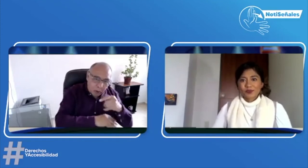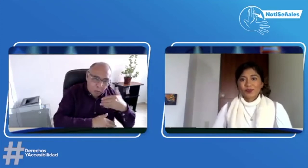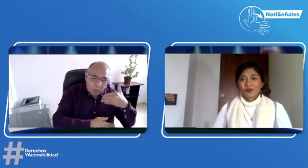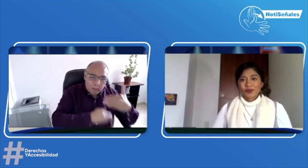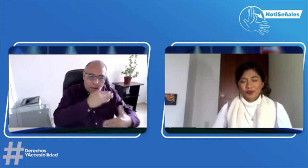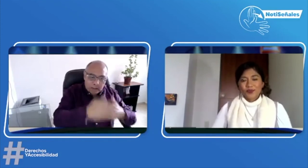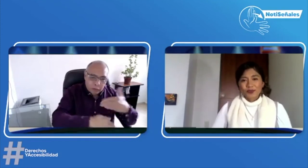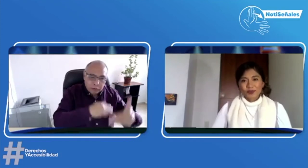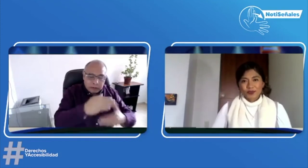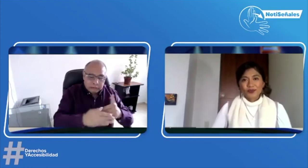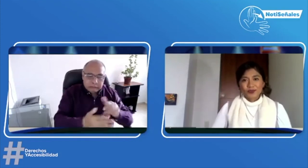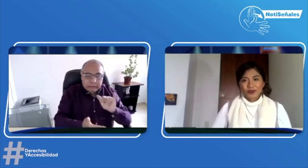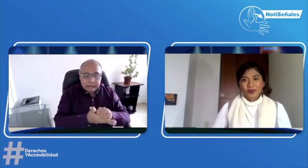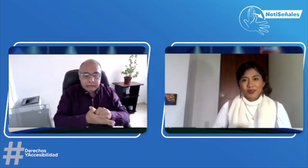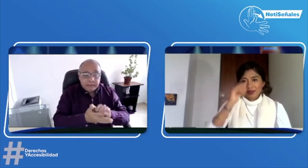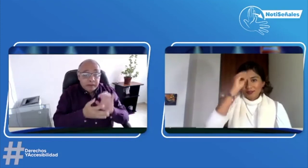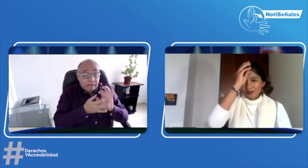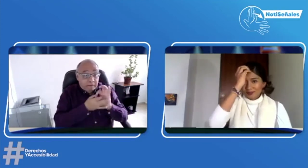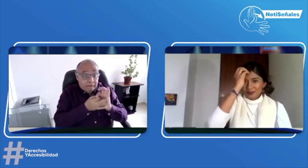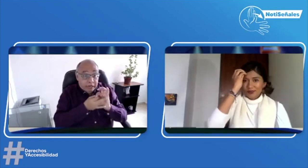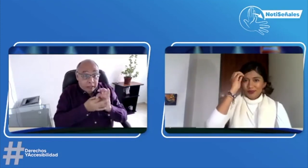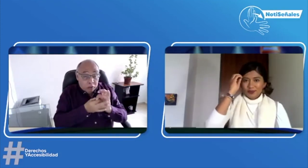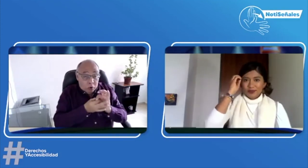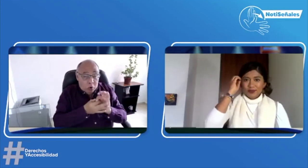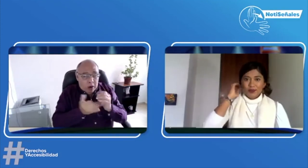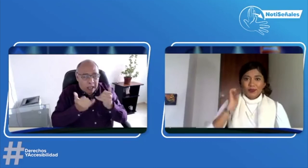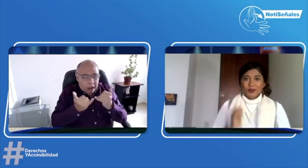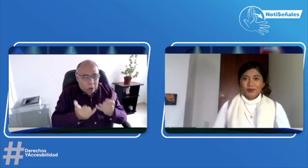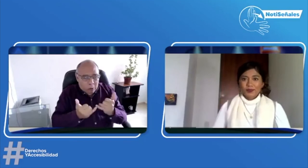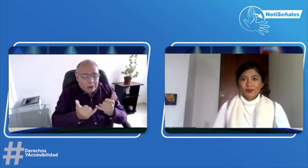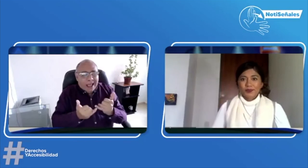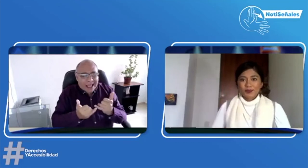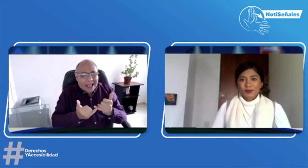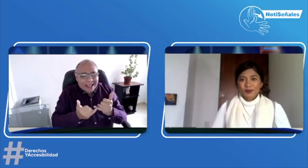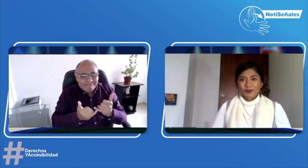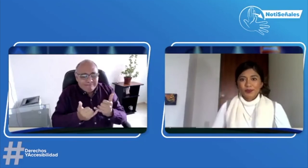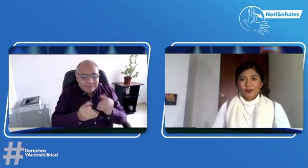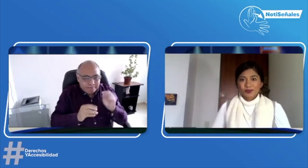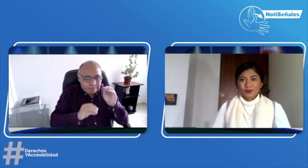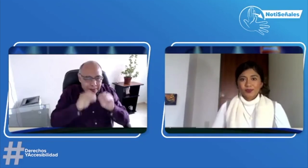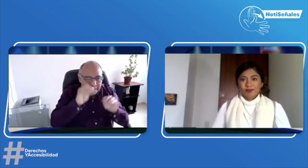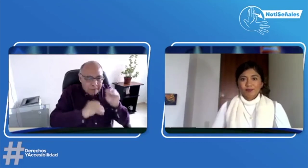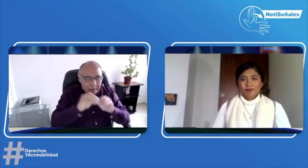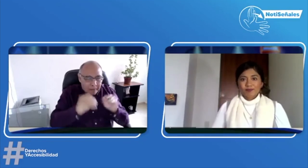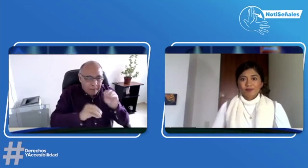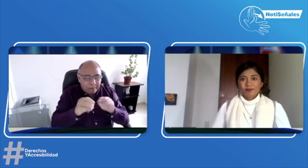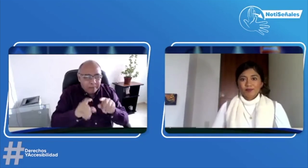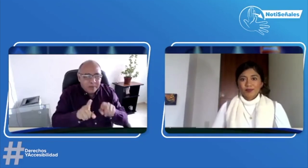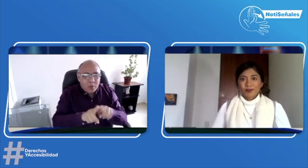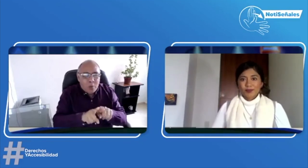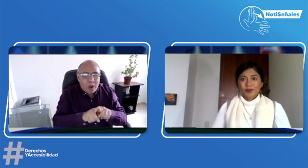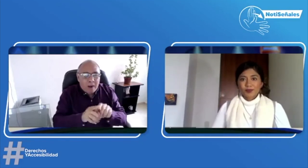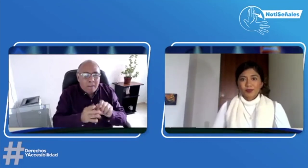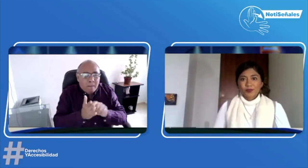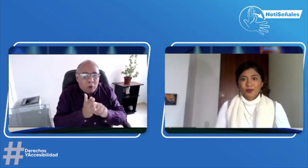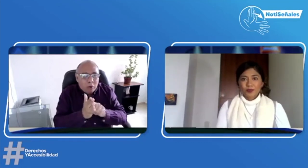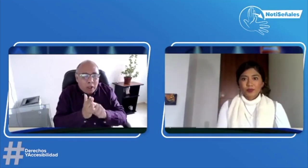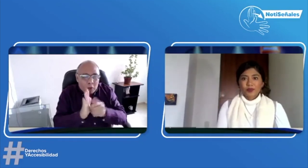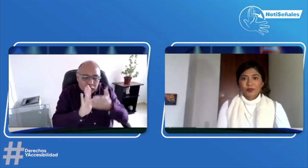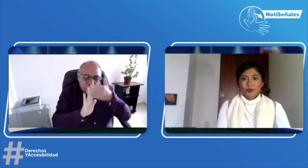la comunidad sorda que ahora te está viendo tenga en cuenta tu experiencia para que vivan sus procesos. FENASCOL en este momento